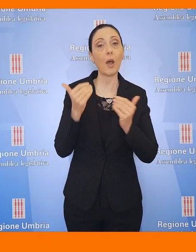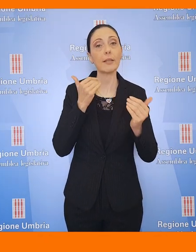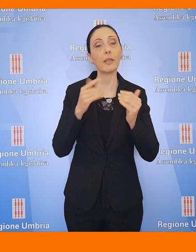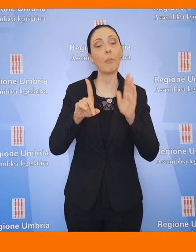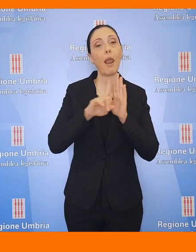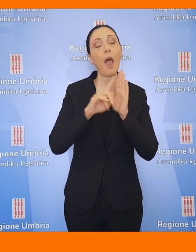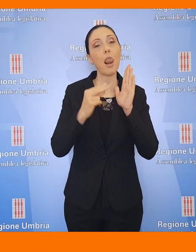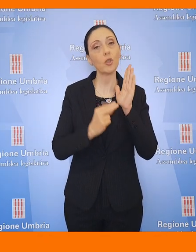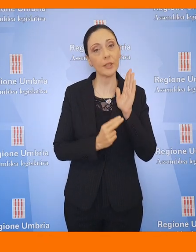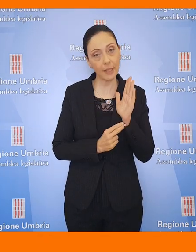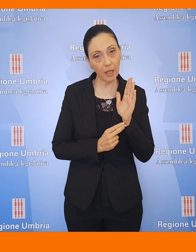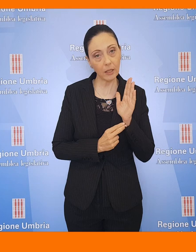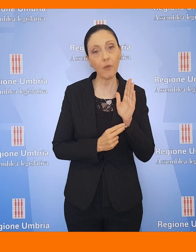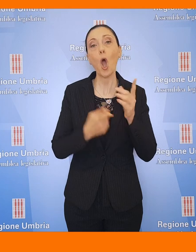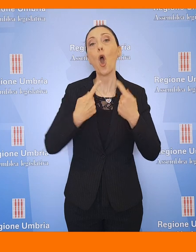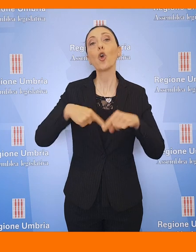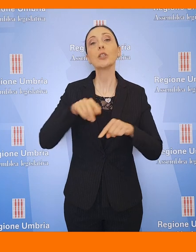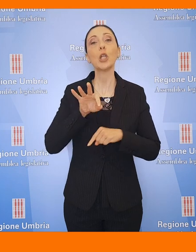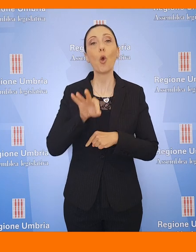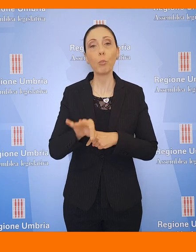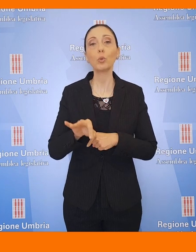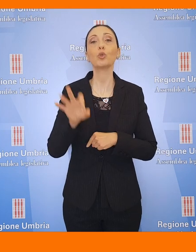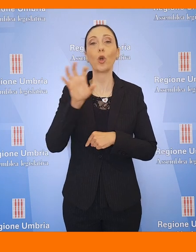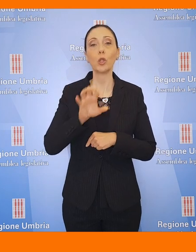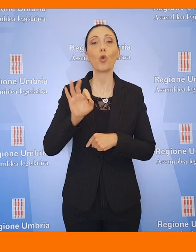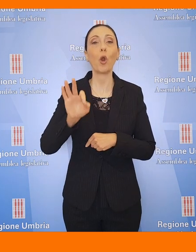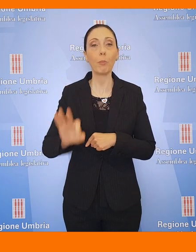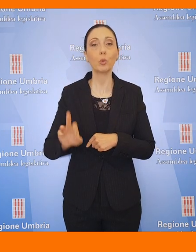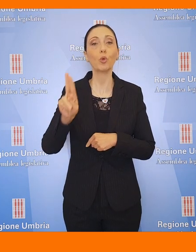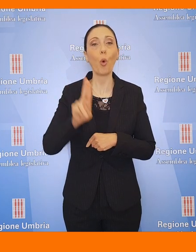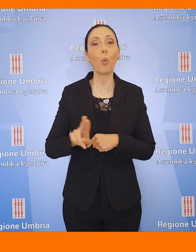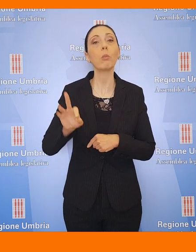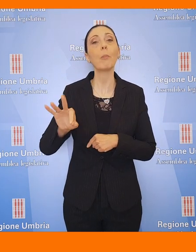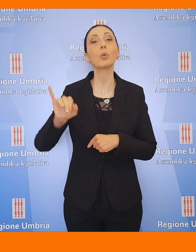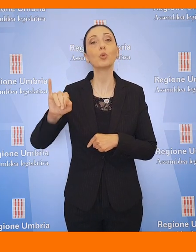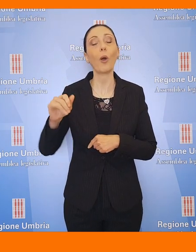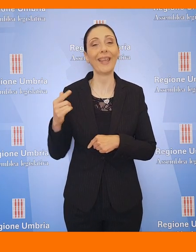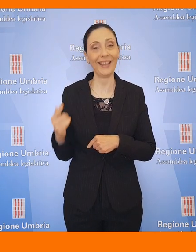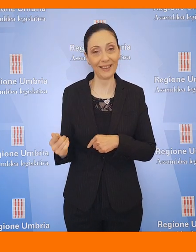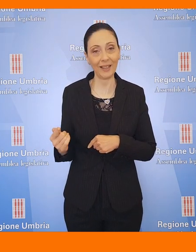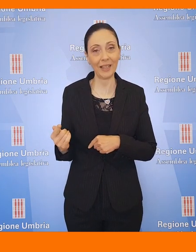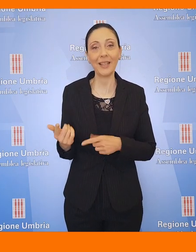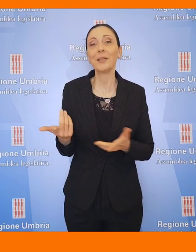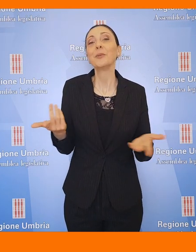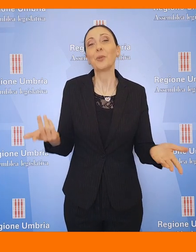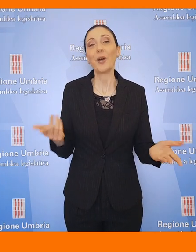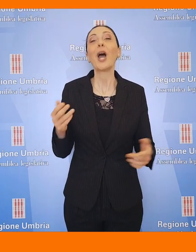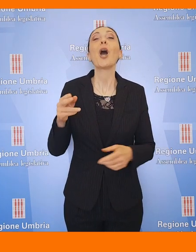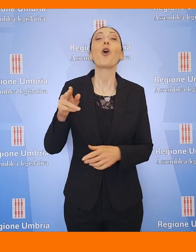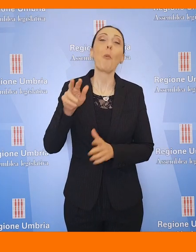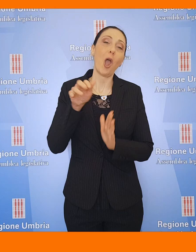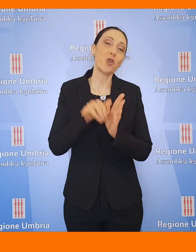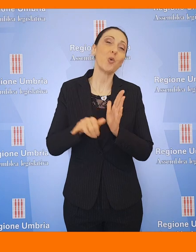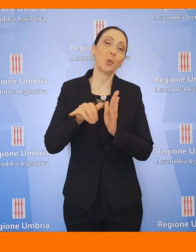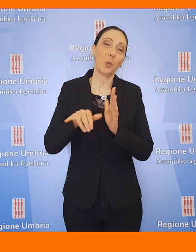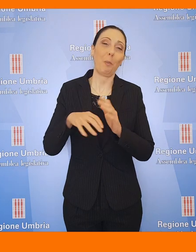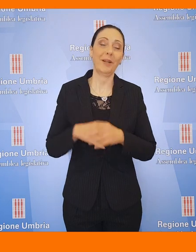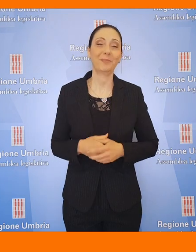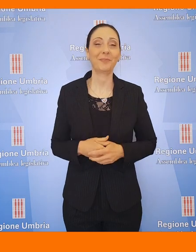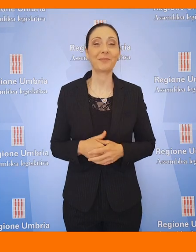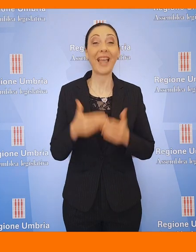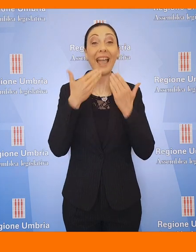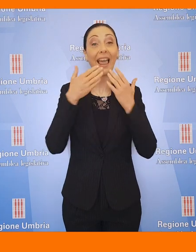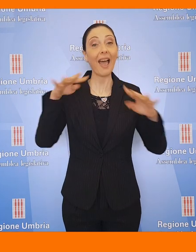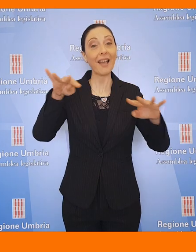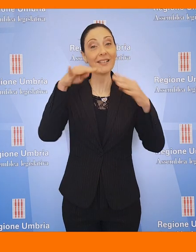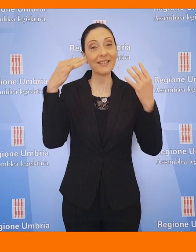'Assemblea Legislativa consiglio.regione.umbria.it e naturalmente su YouTube. Grazie